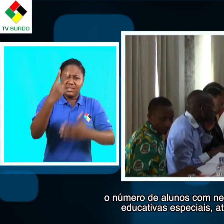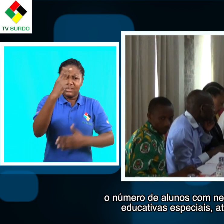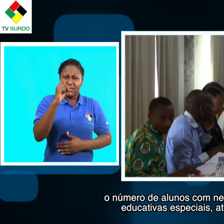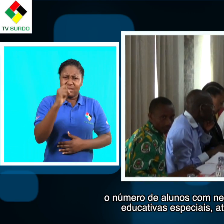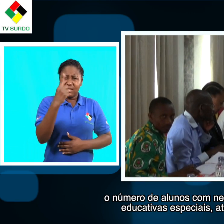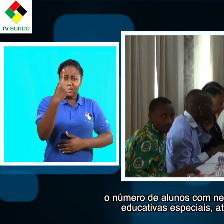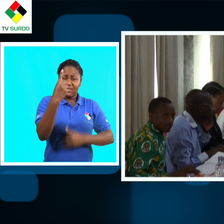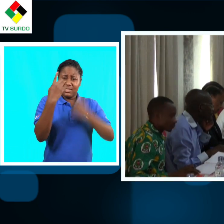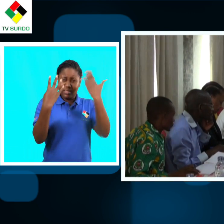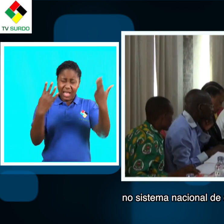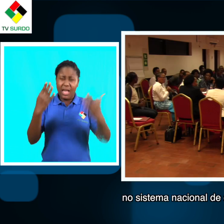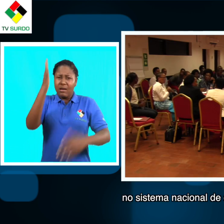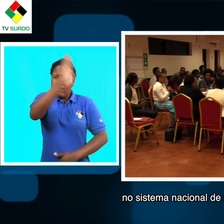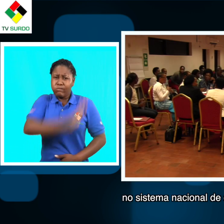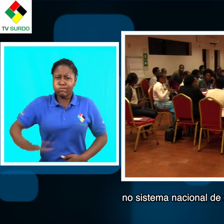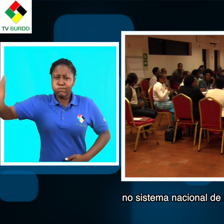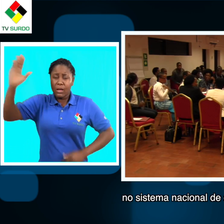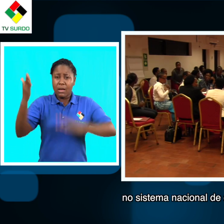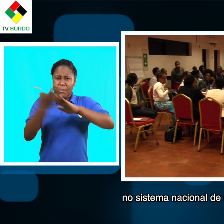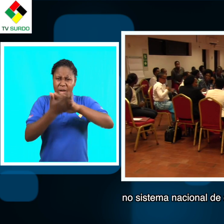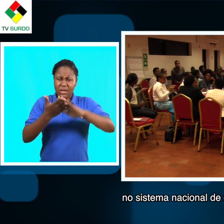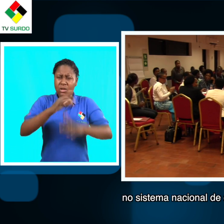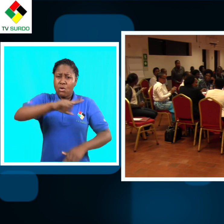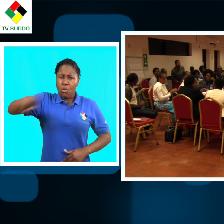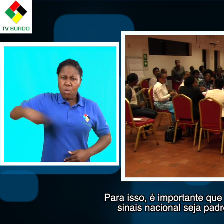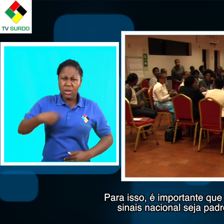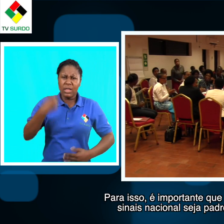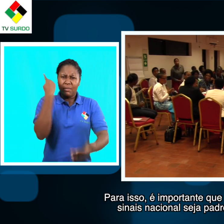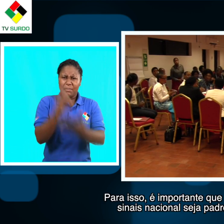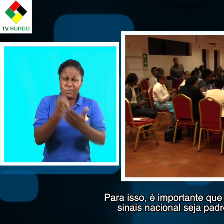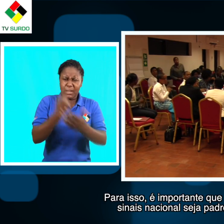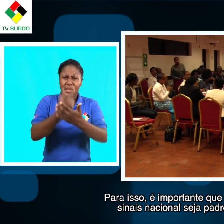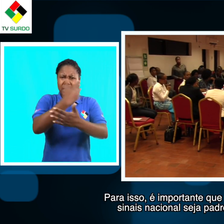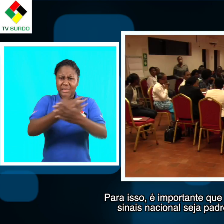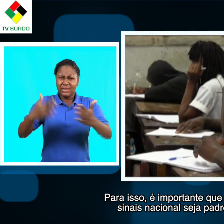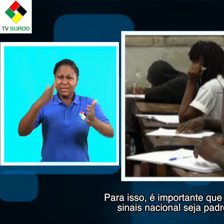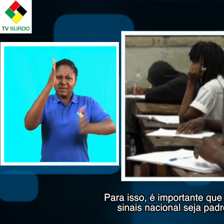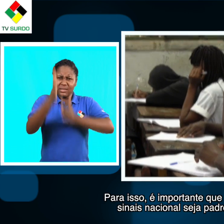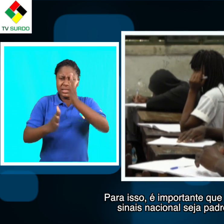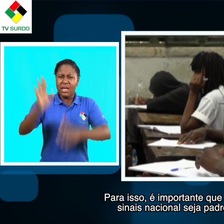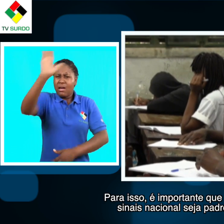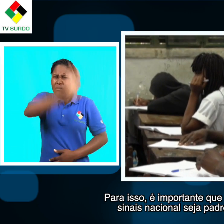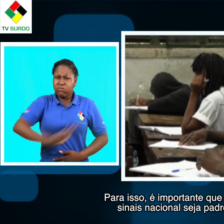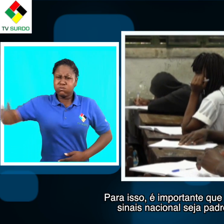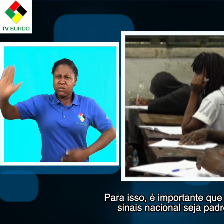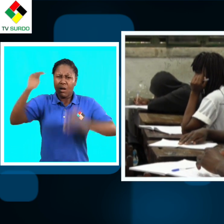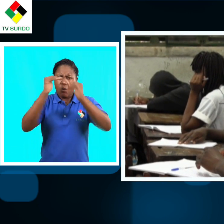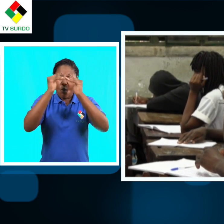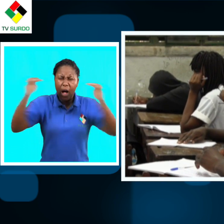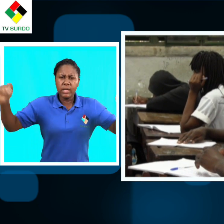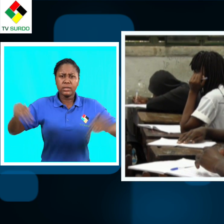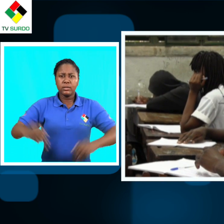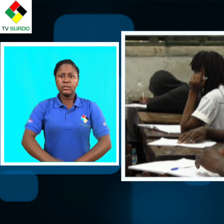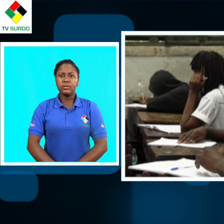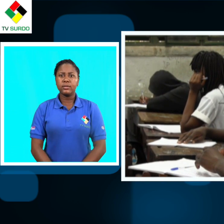especiais até 2019 no Sistema Nacional de Ensino. Para isso, é importante que a língua de sinais seja